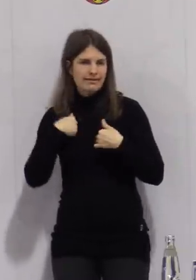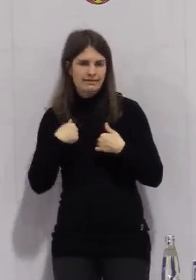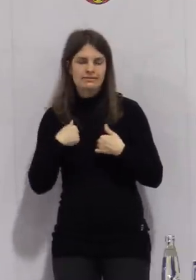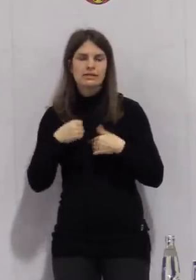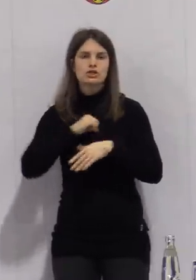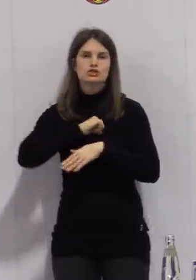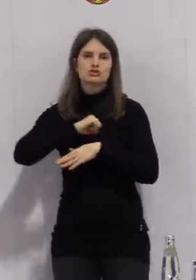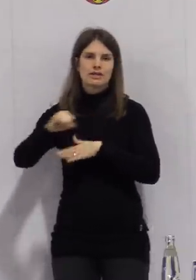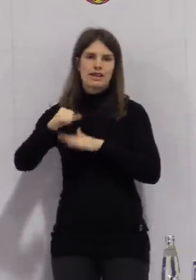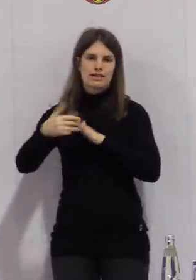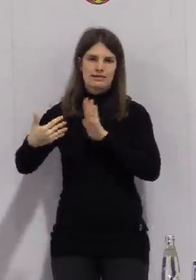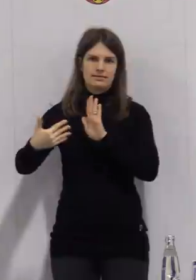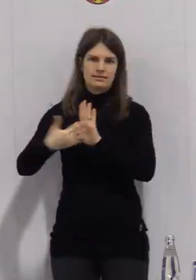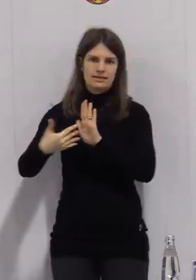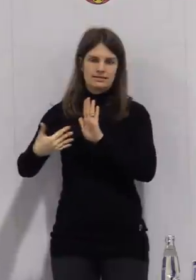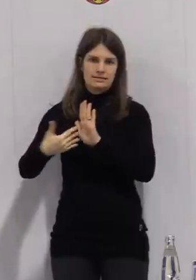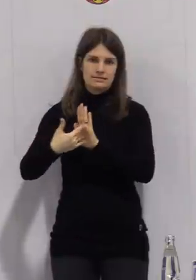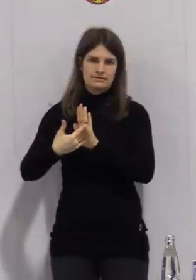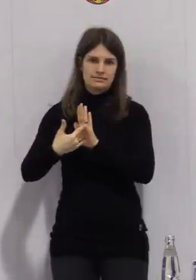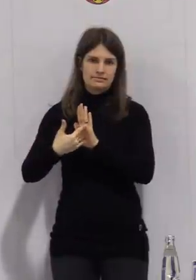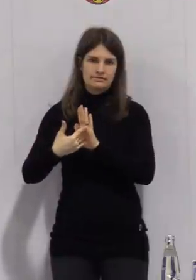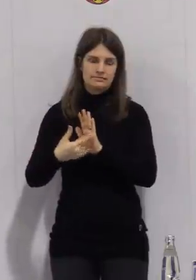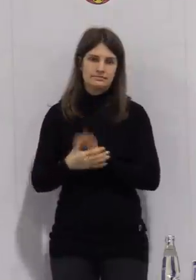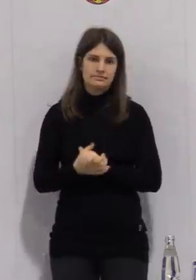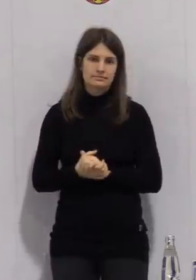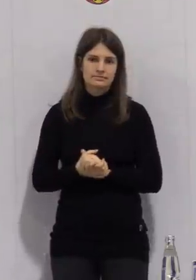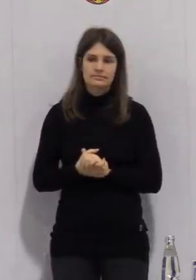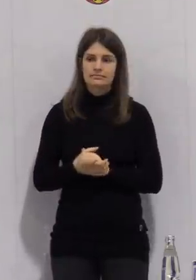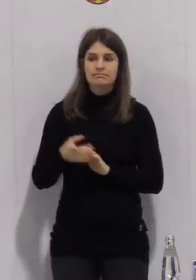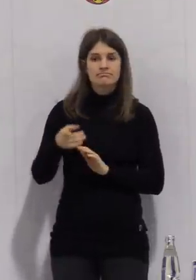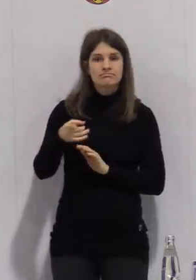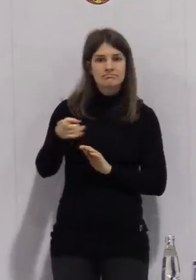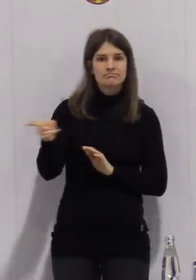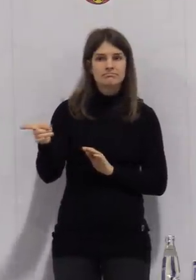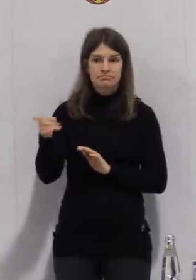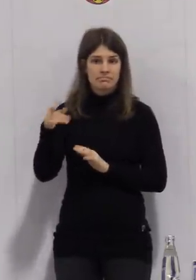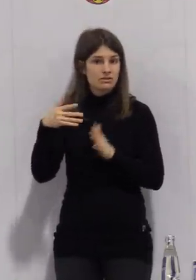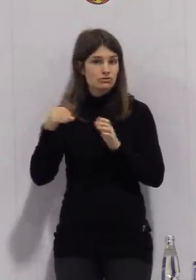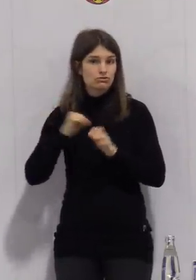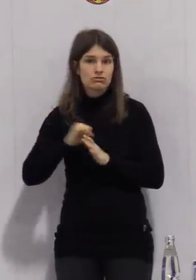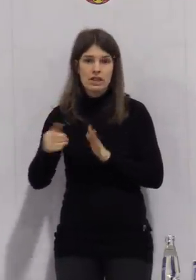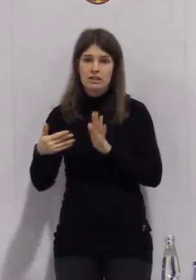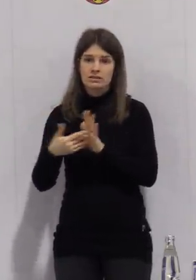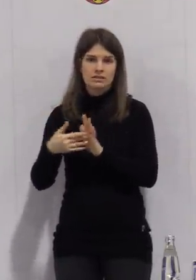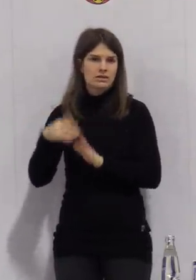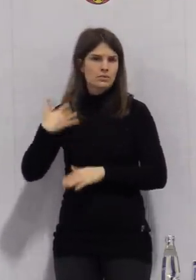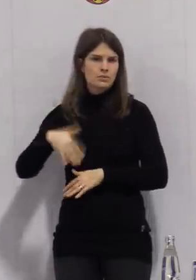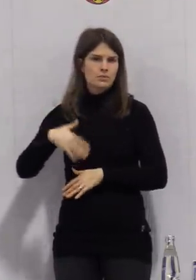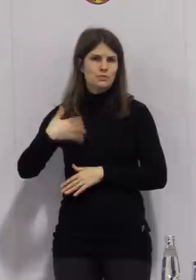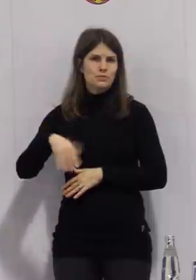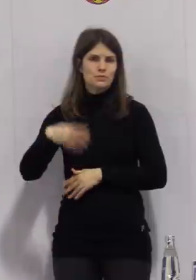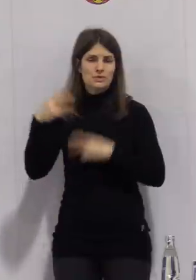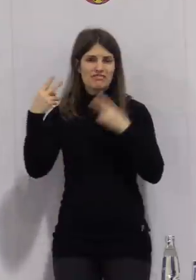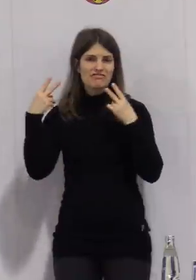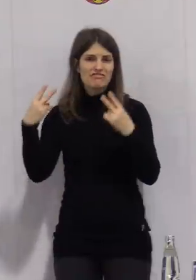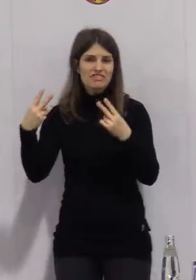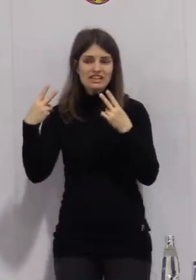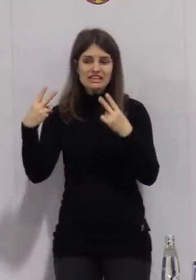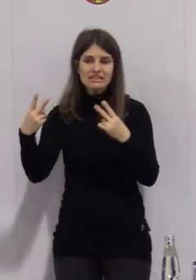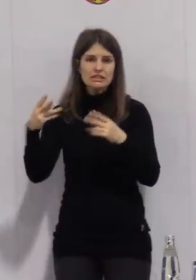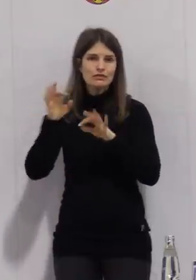werden zunehmend zu einem mächtigen Werkzeug, um die Entwicklung der Fallzahlen zu kontrollieren.